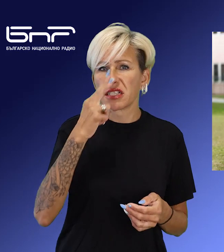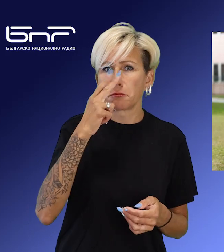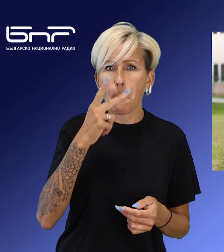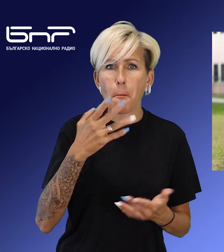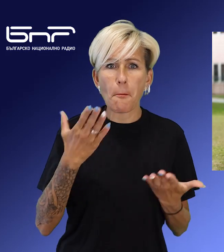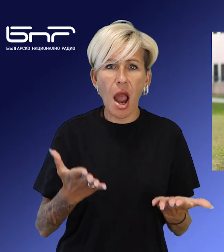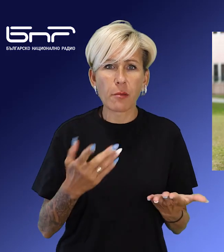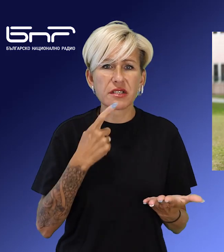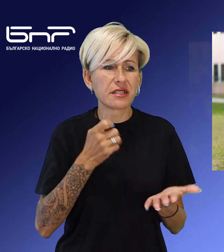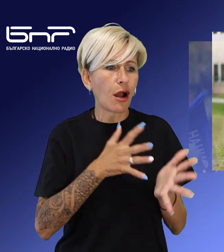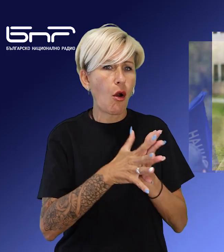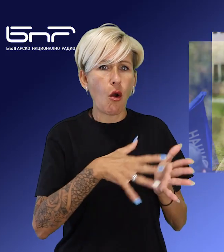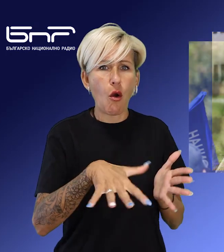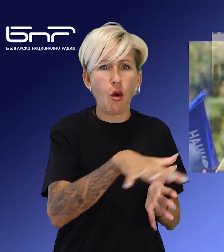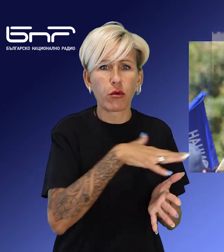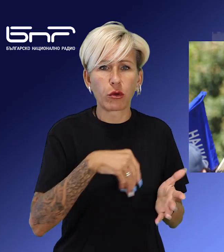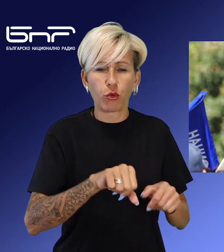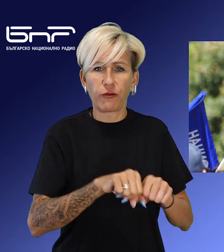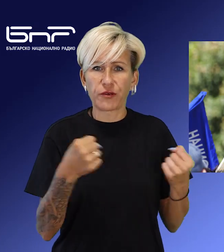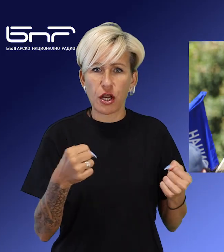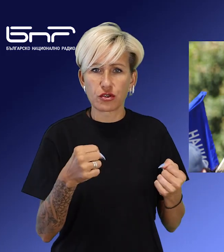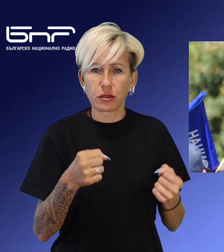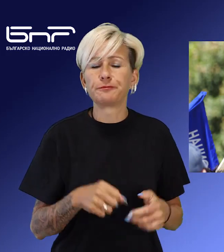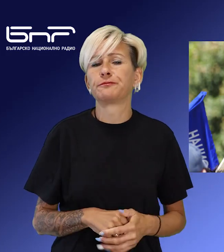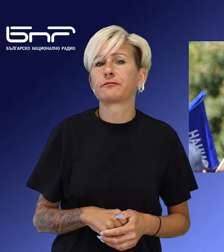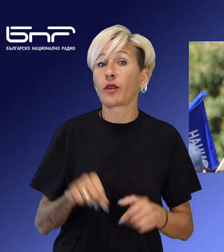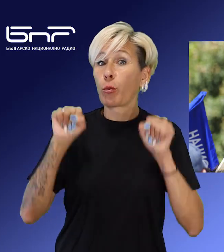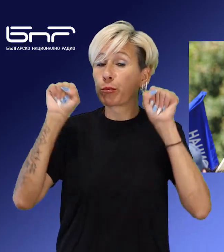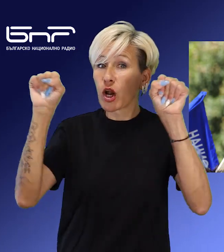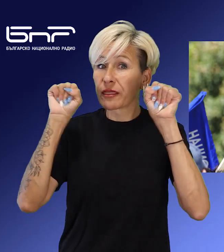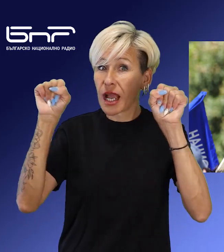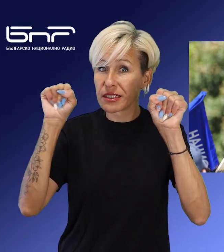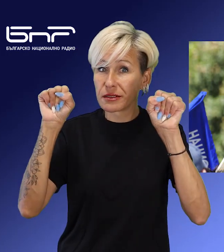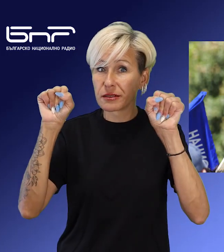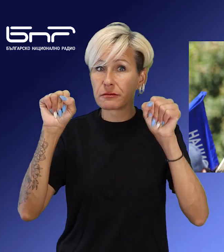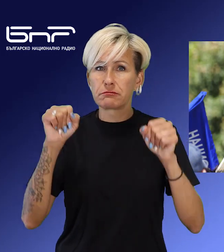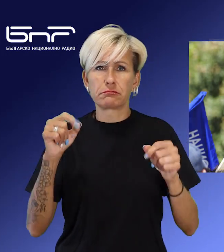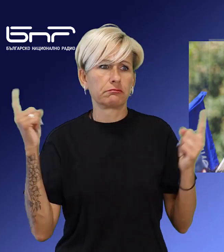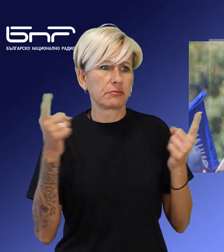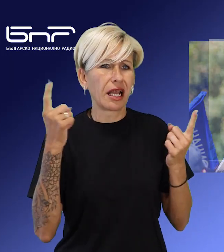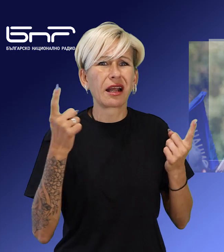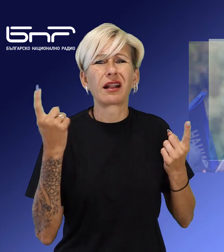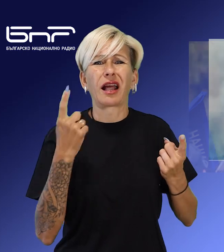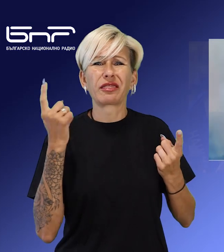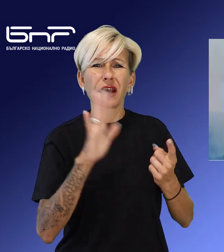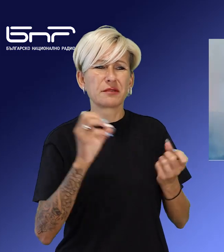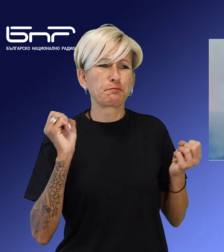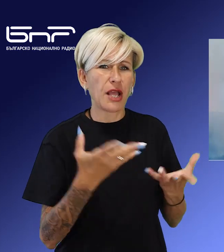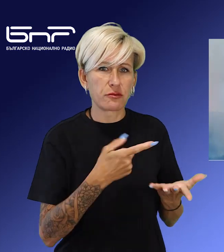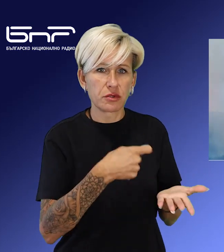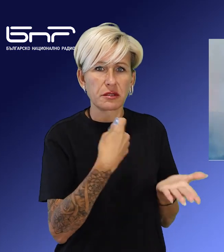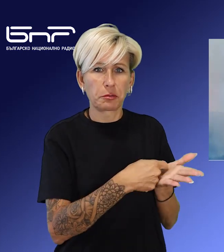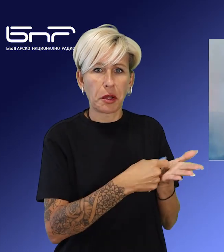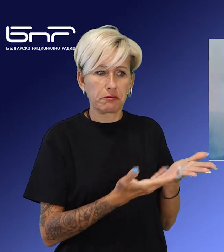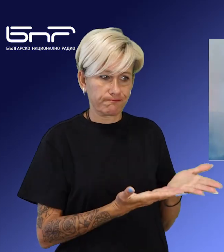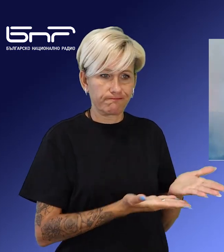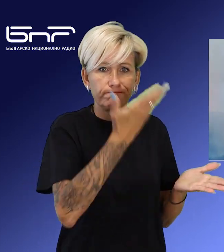за хора с увреждания. Отново протестират работещи центровете за спешна медицинска помощ. Продължава да гори горския тужар край